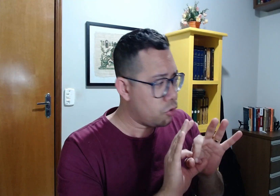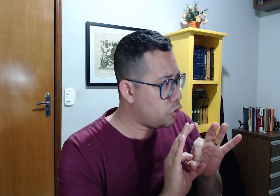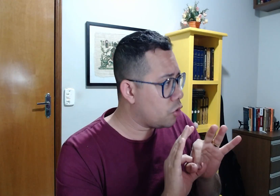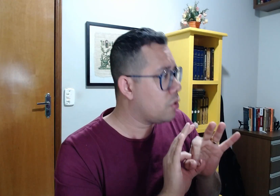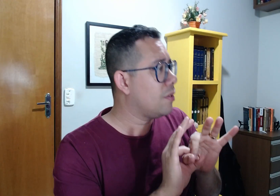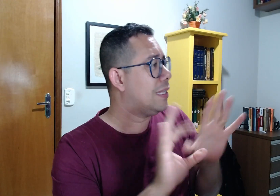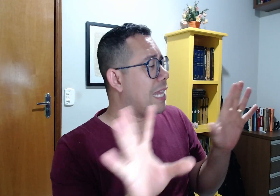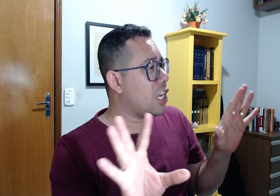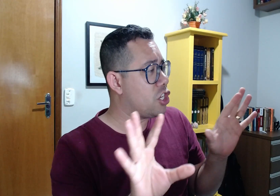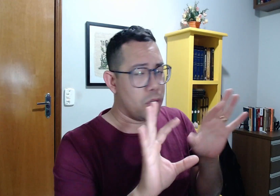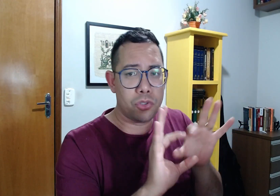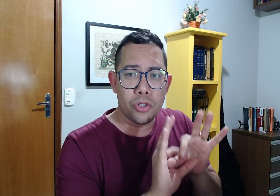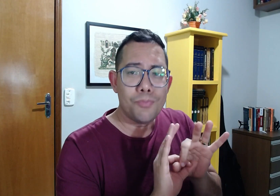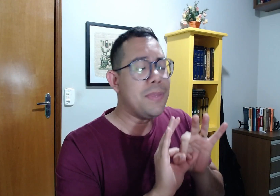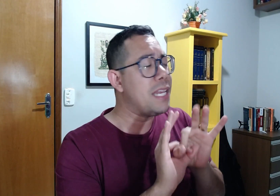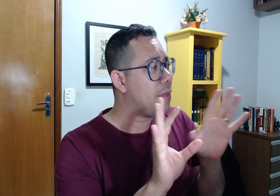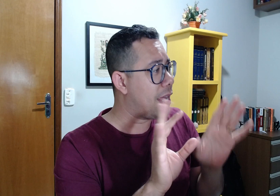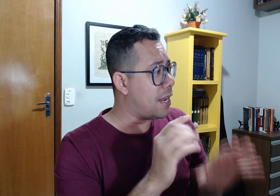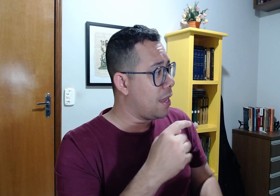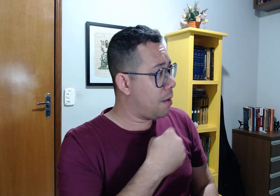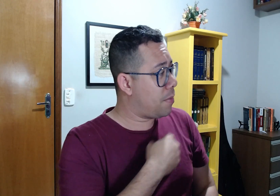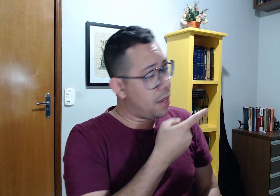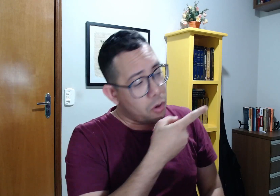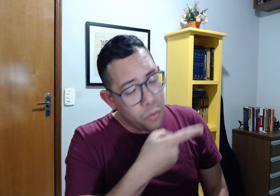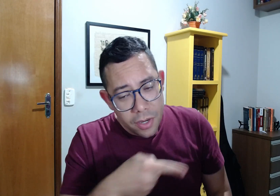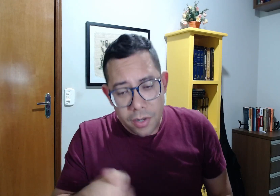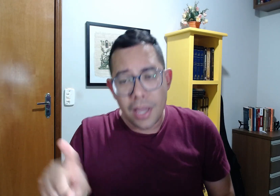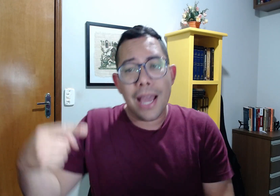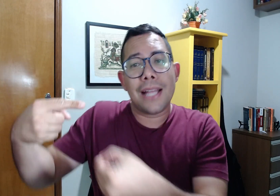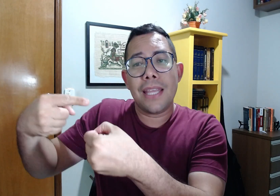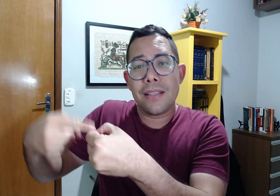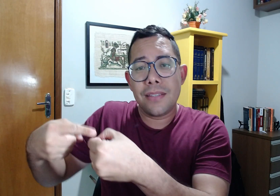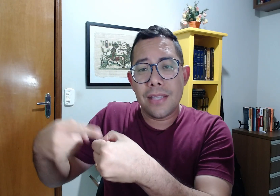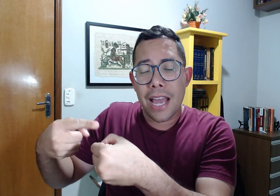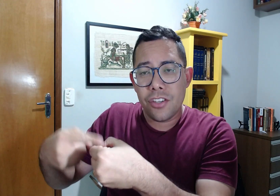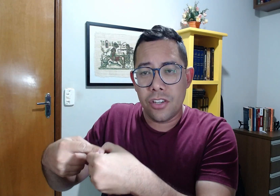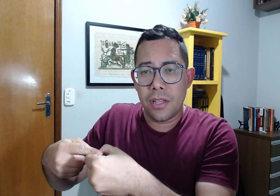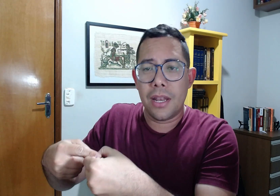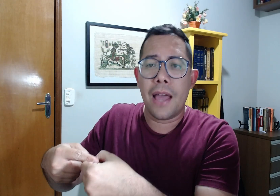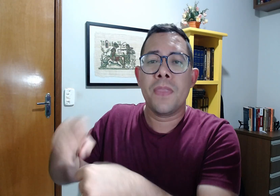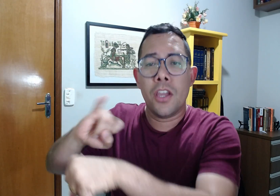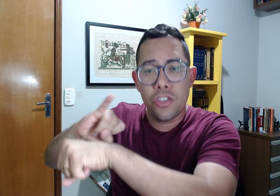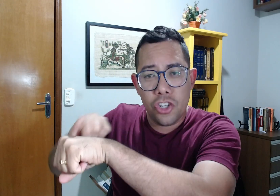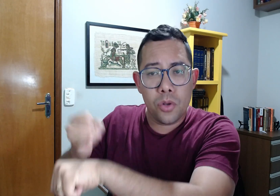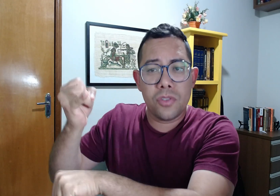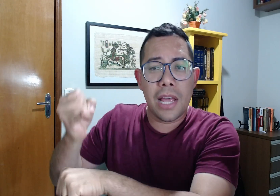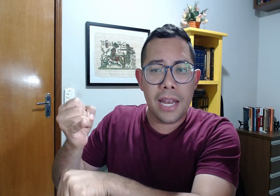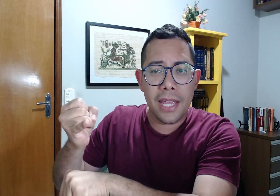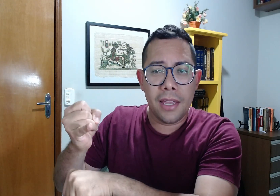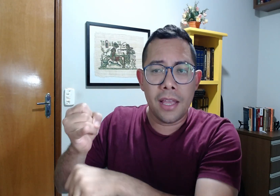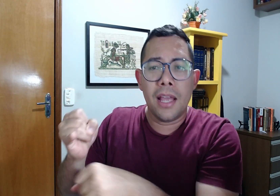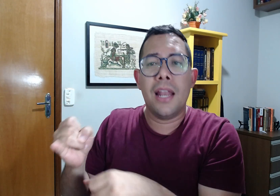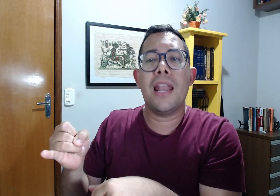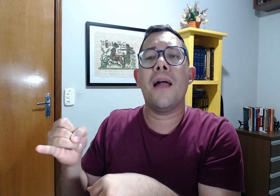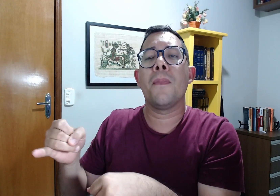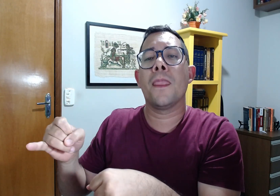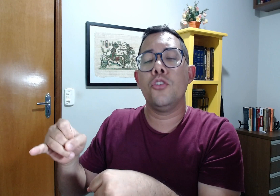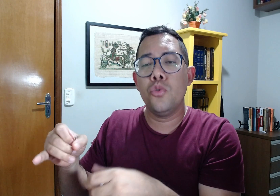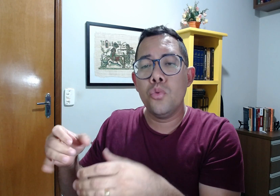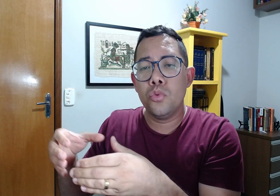O senhor deixa, o senhor me libera para eu ir até a cidade lá de Jerusalém, lá junto